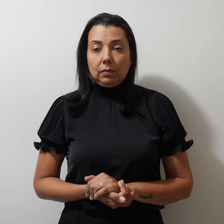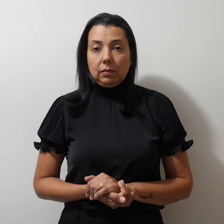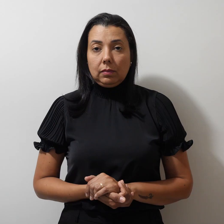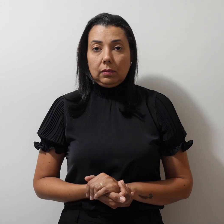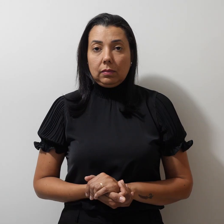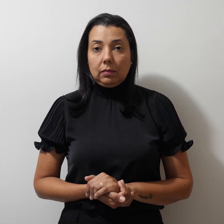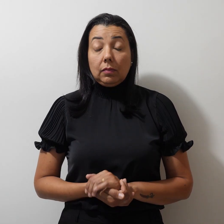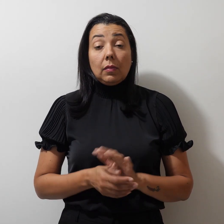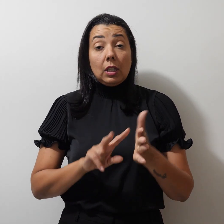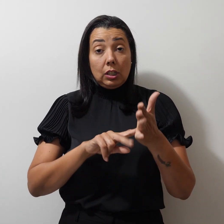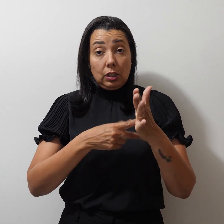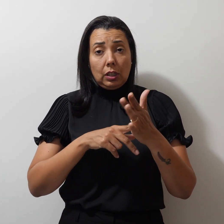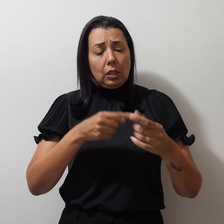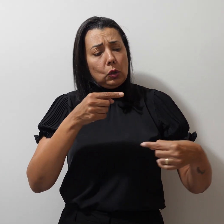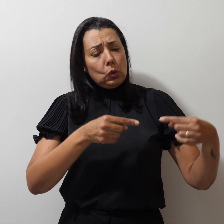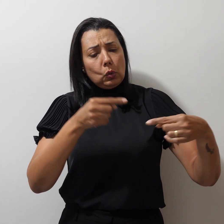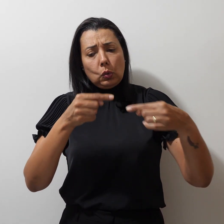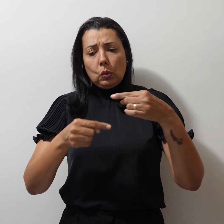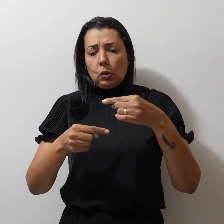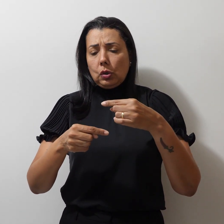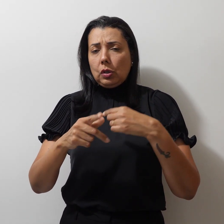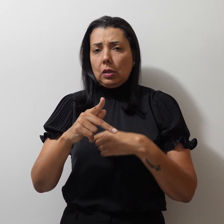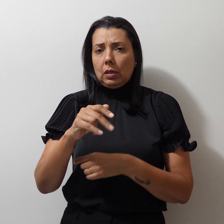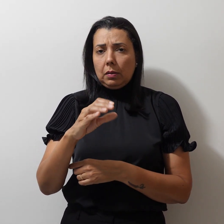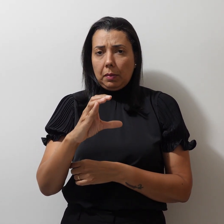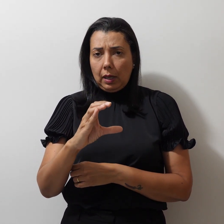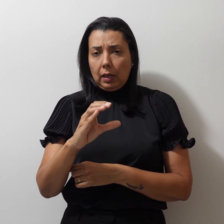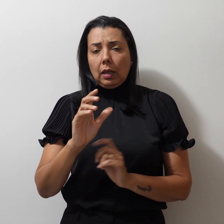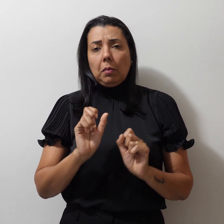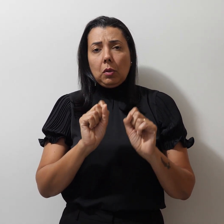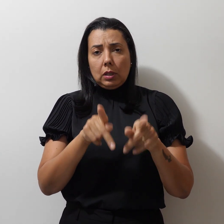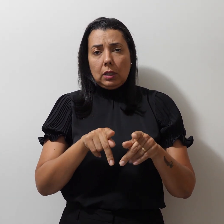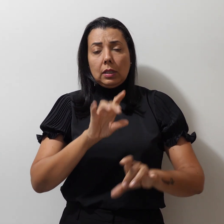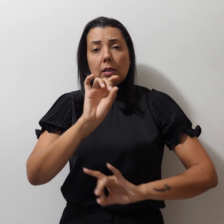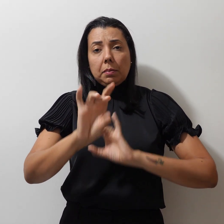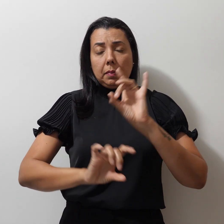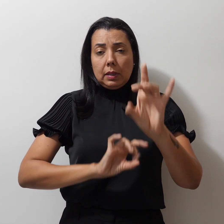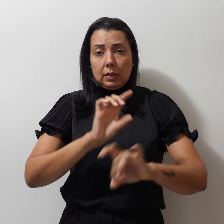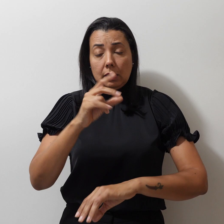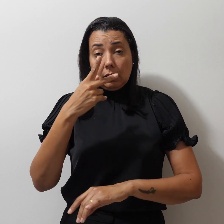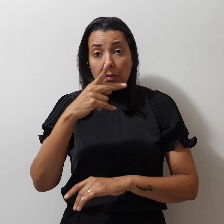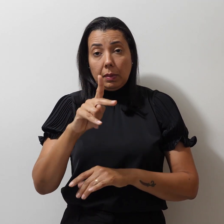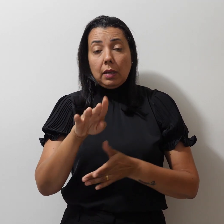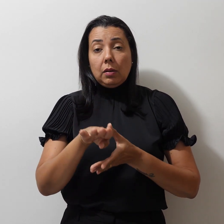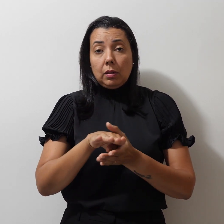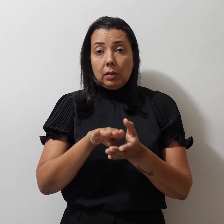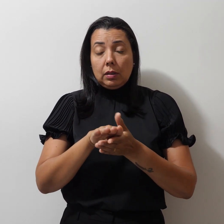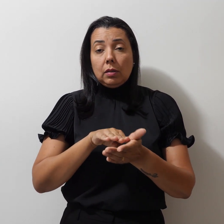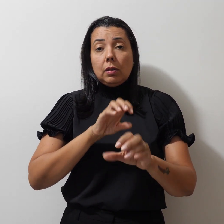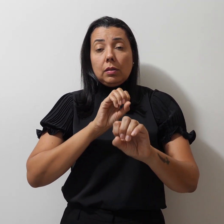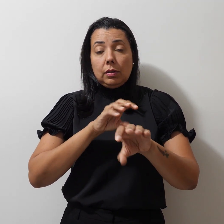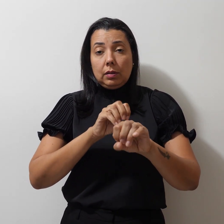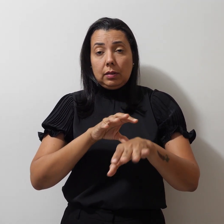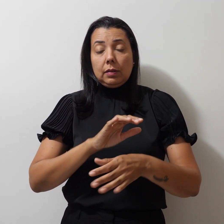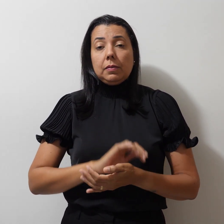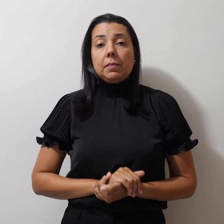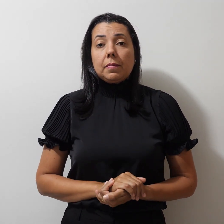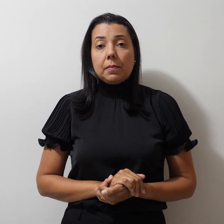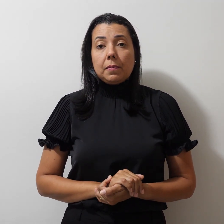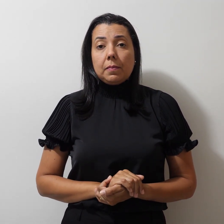Simpro discute PEC de Aposentadoria Especial para Orientadores Educacionais. No